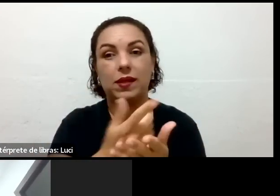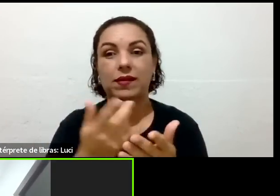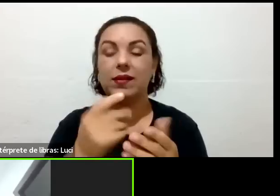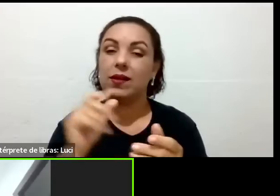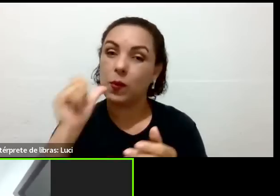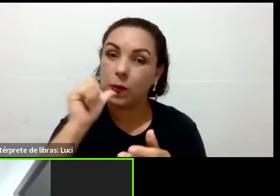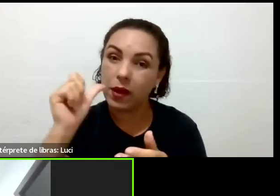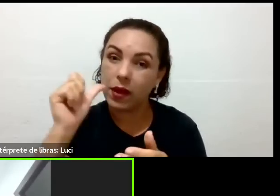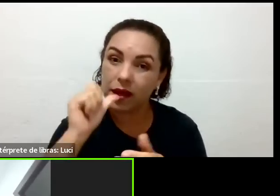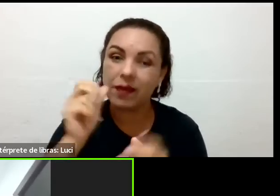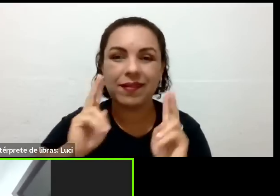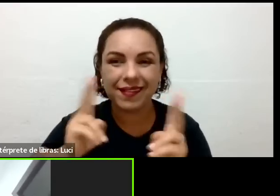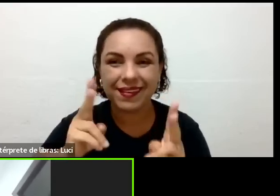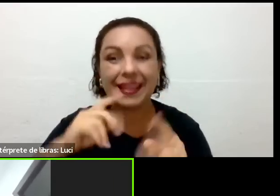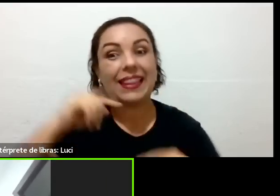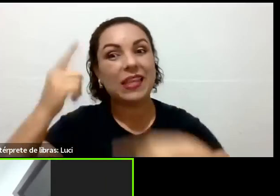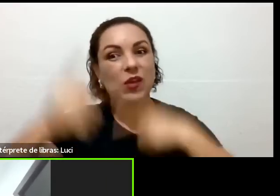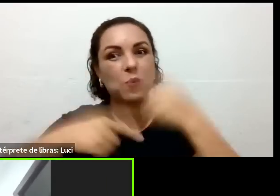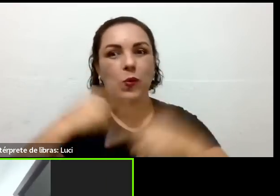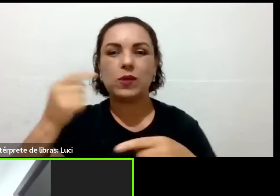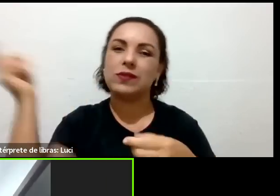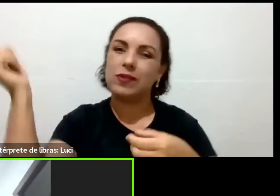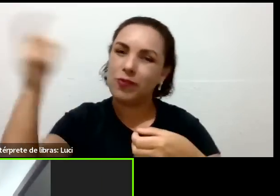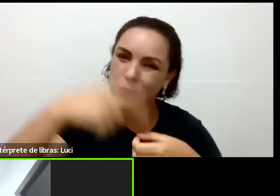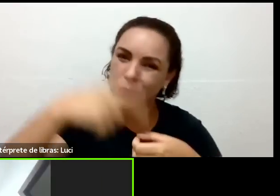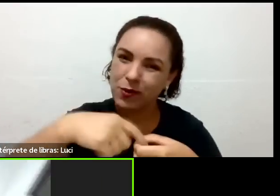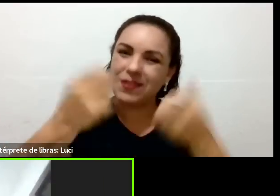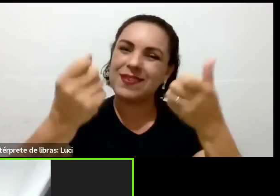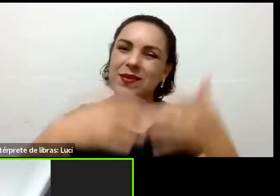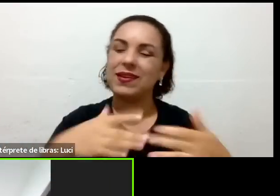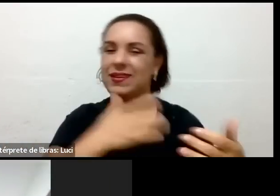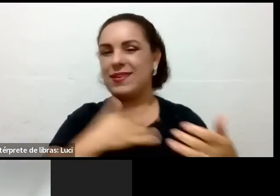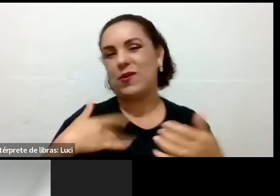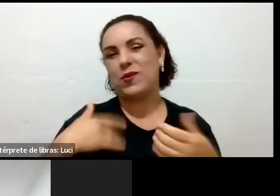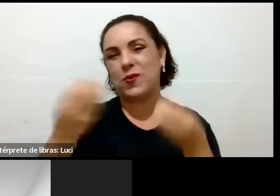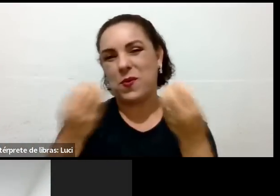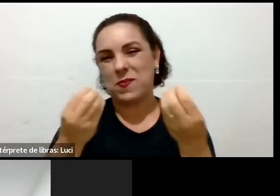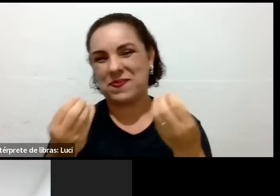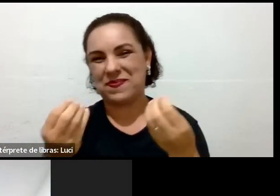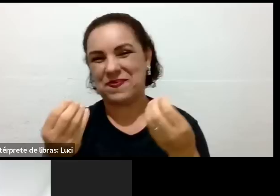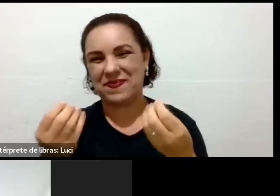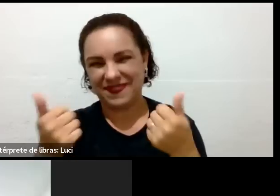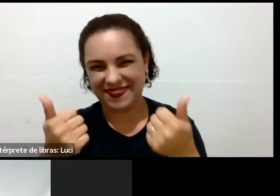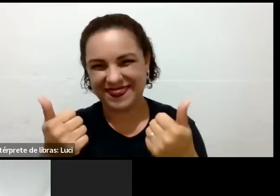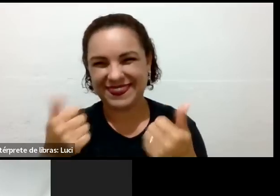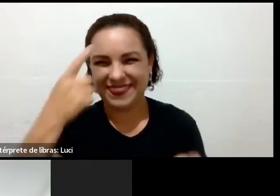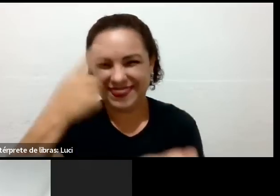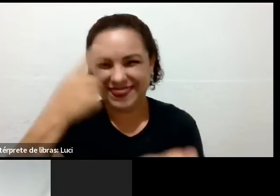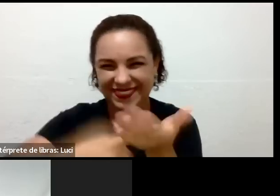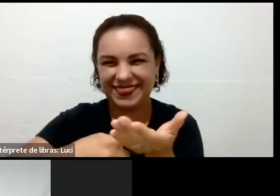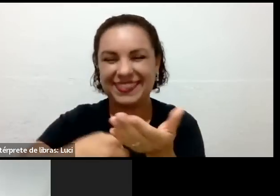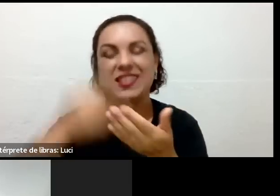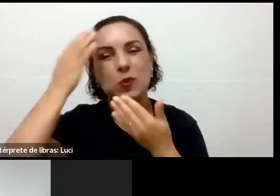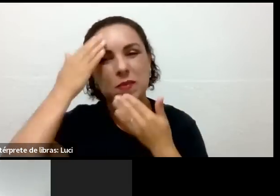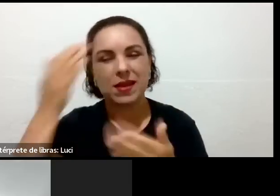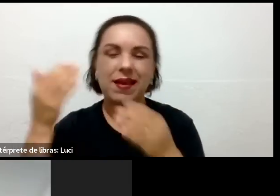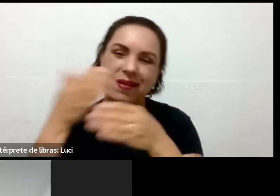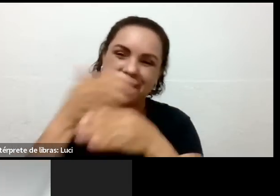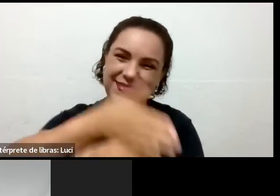Com certeza. Vou voltar em breve. Um abraço, boa noite. Um abraço, viu? Obrigado pela presença. Vamos agora